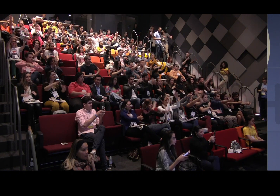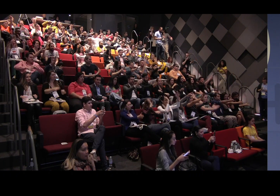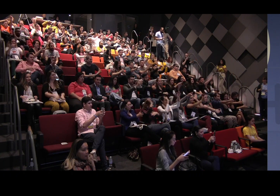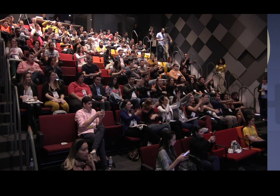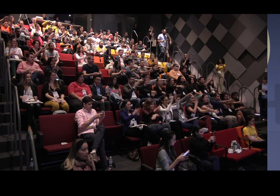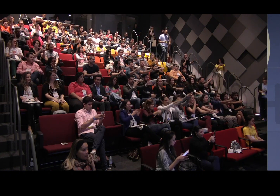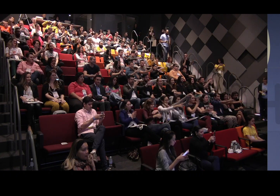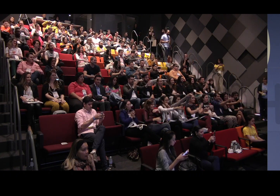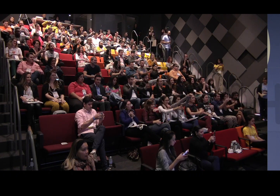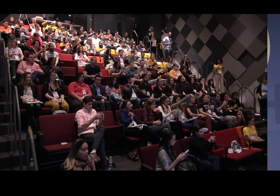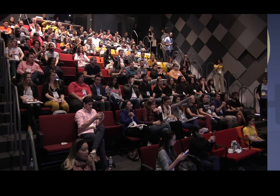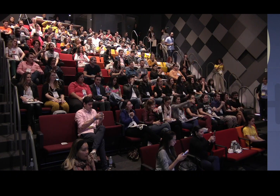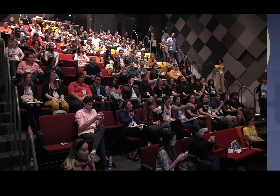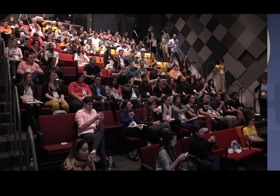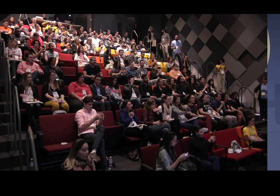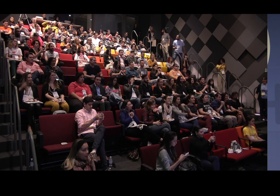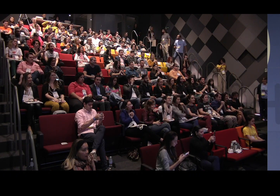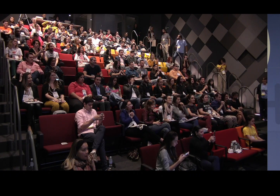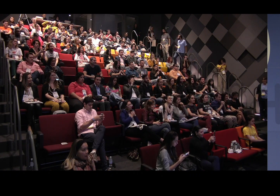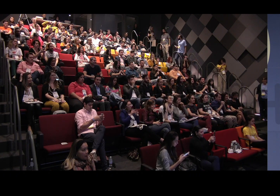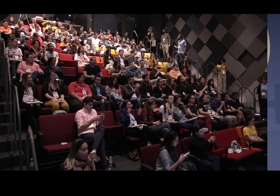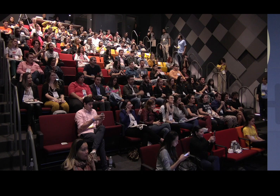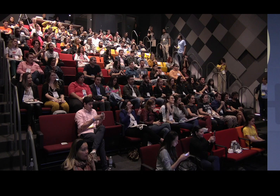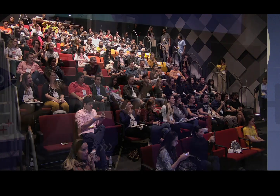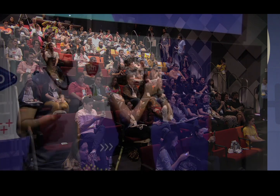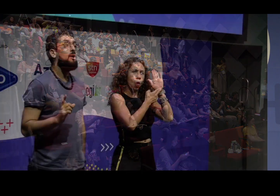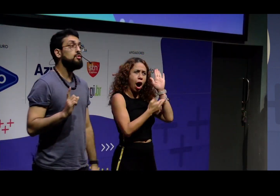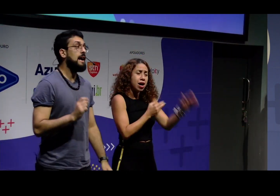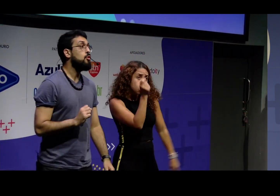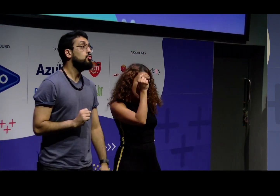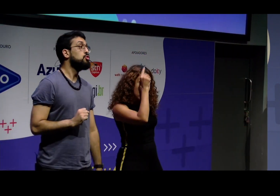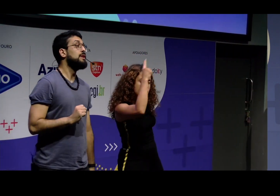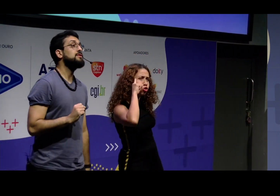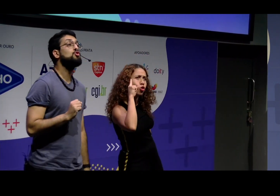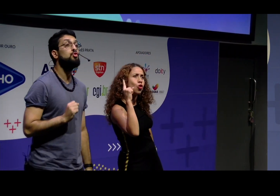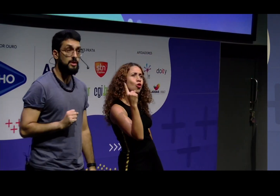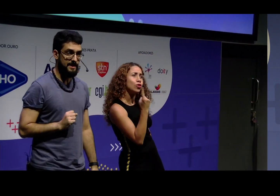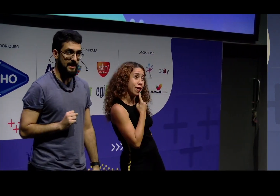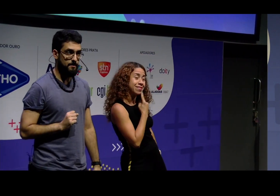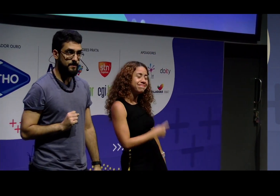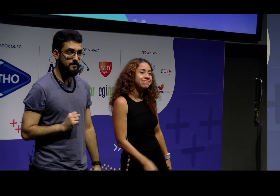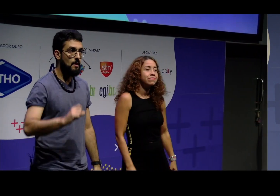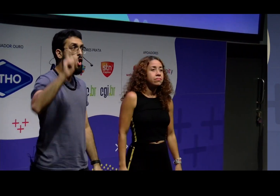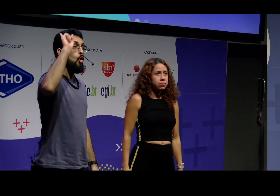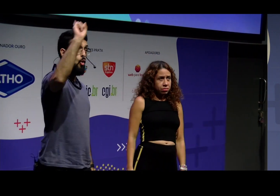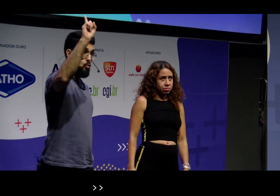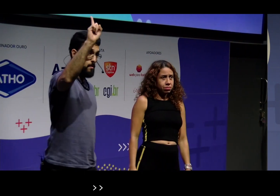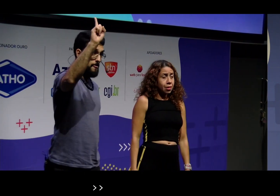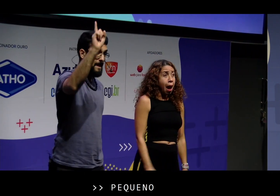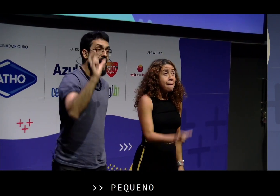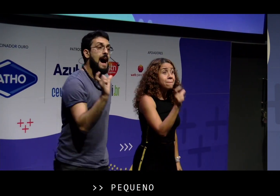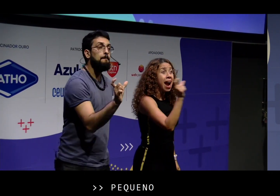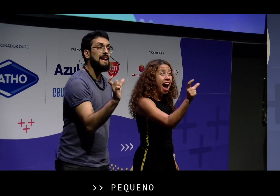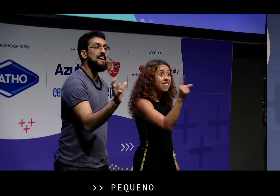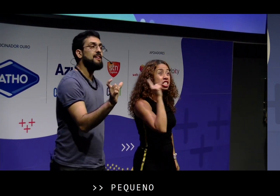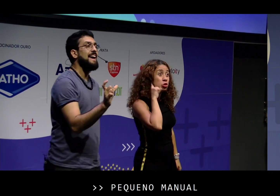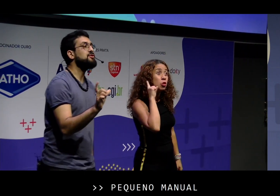mãos, se abaixa. Pequeno manual da cultura surda. Um, a palavra é